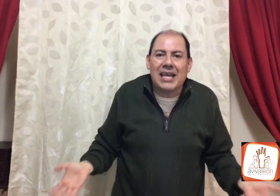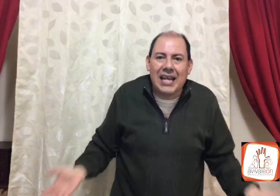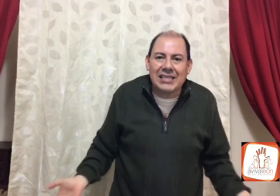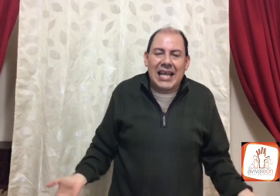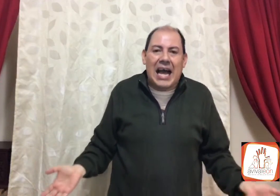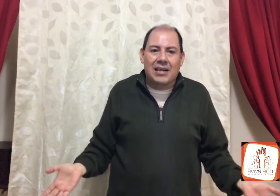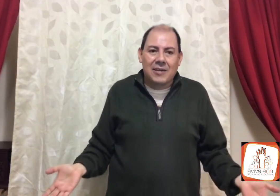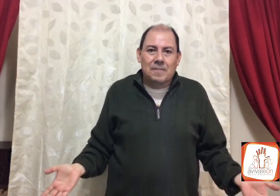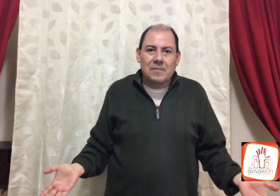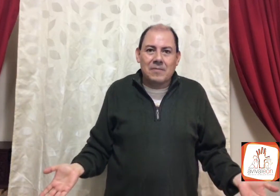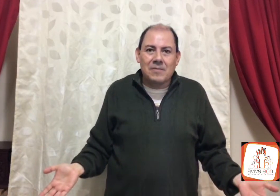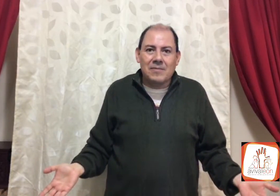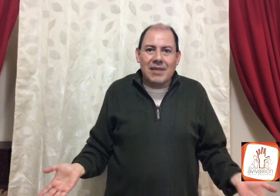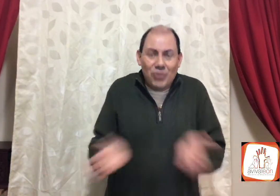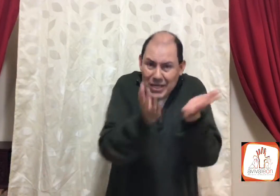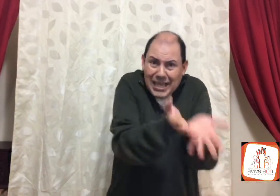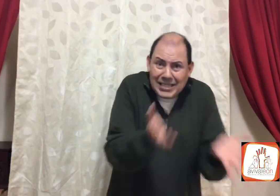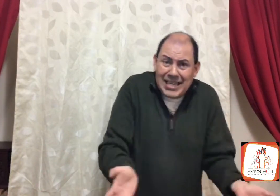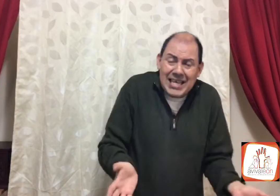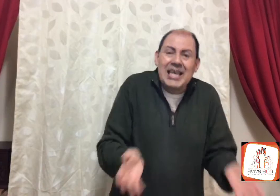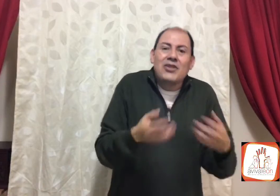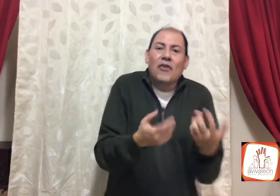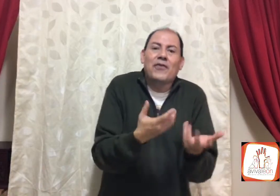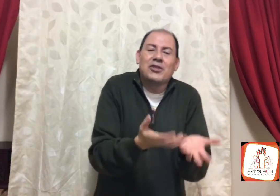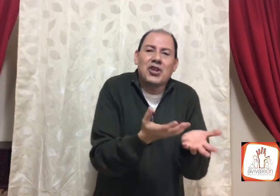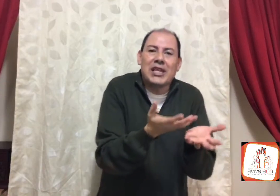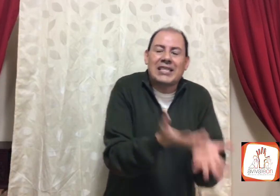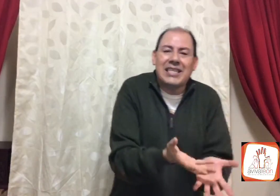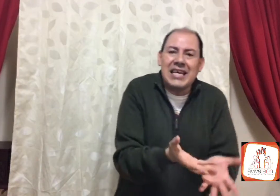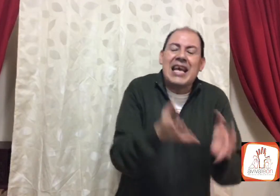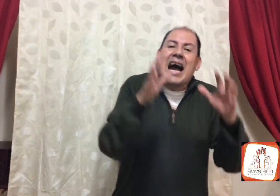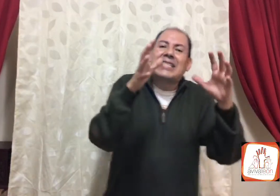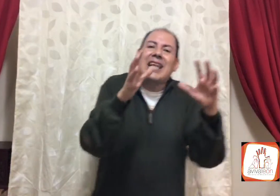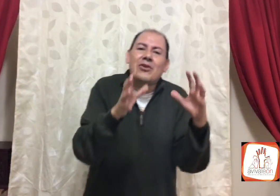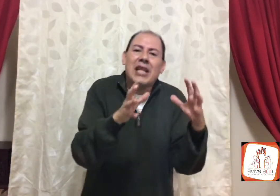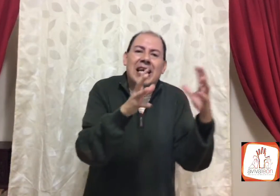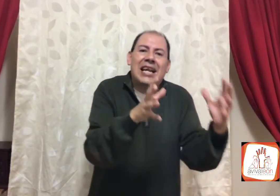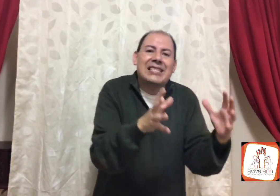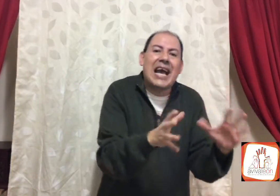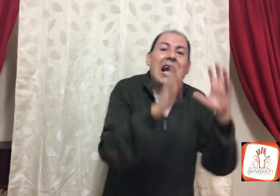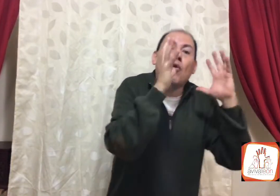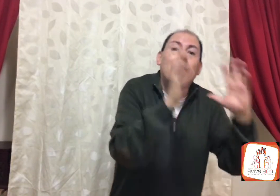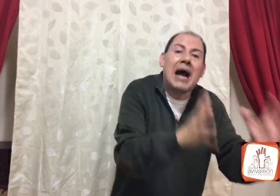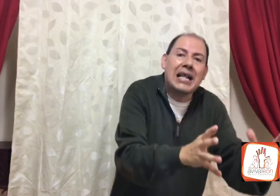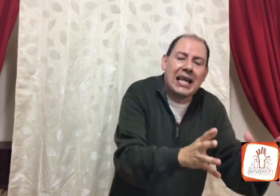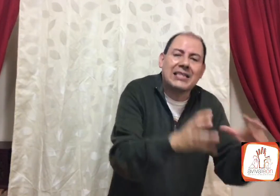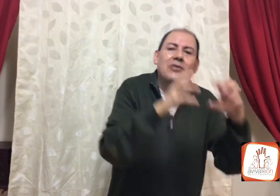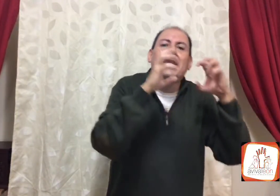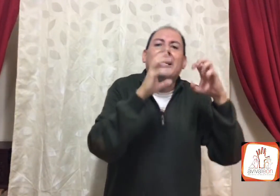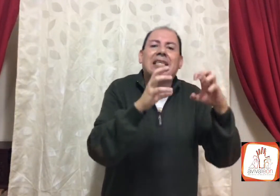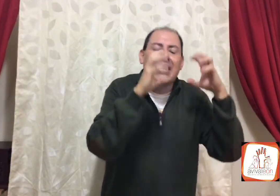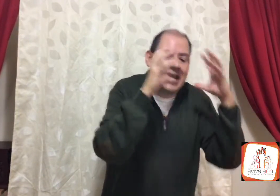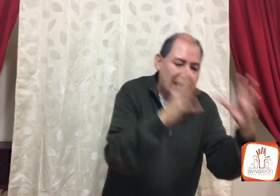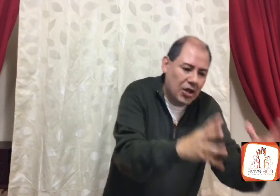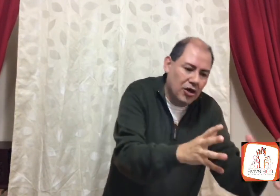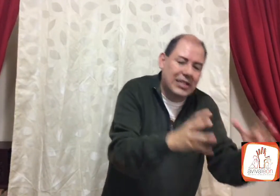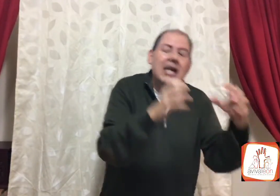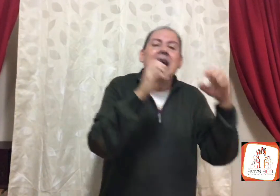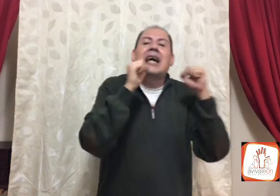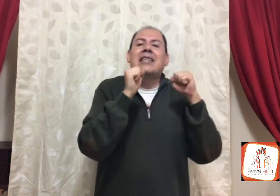iglesia, no es así, no funciona así, así hay una iglesia humana, así hay una iglesia religiosa, así